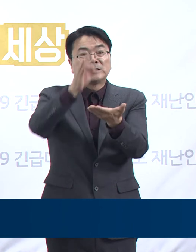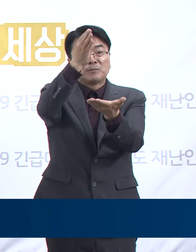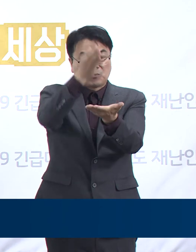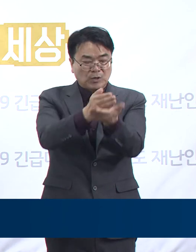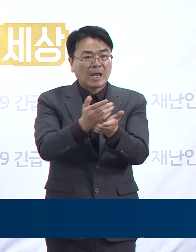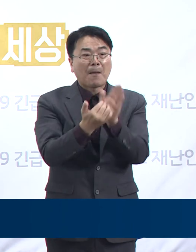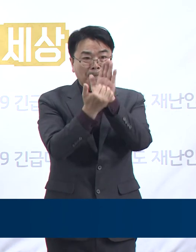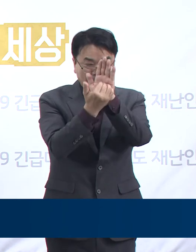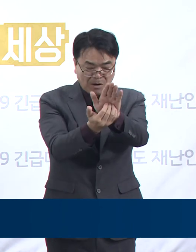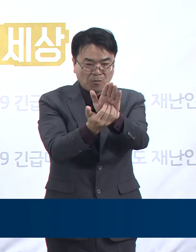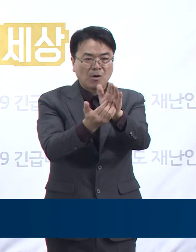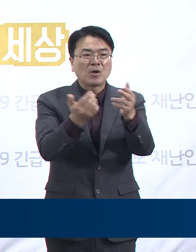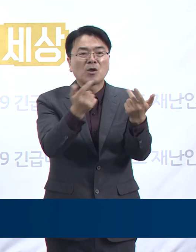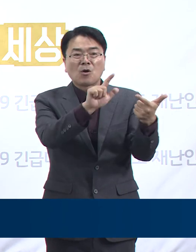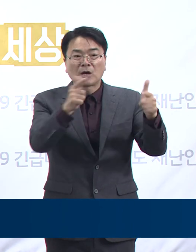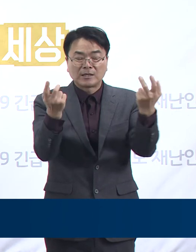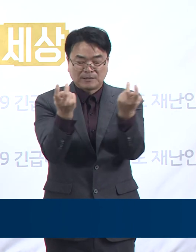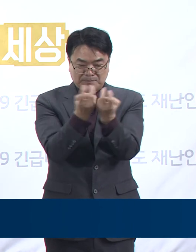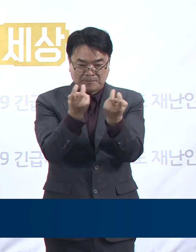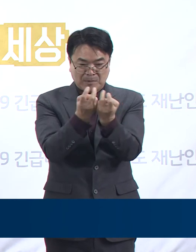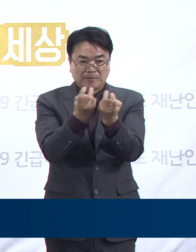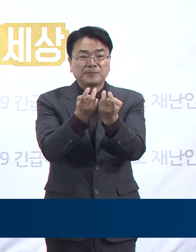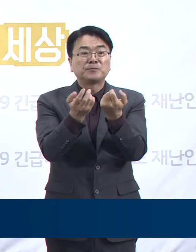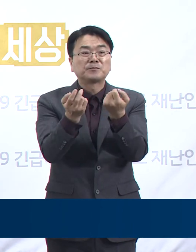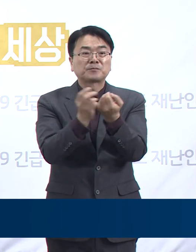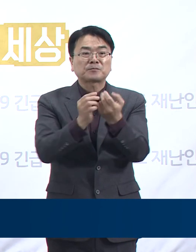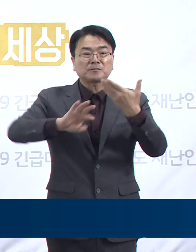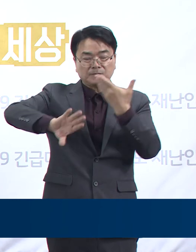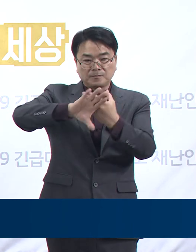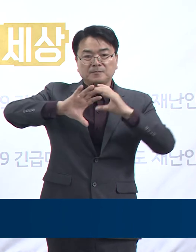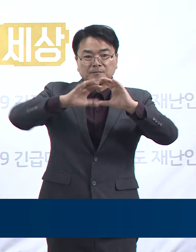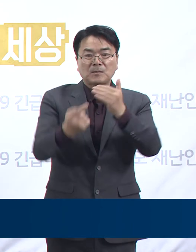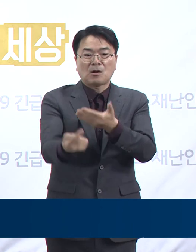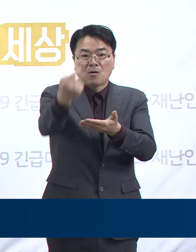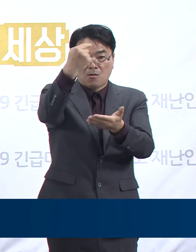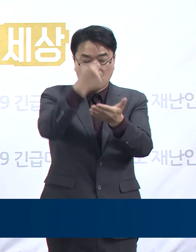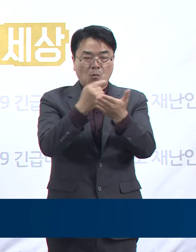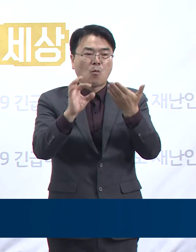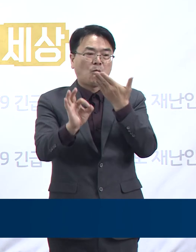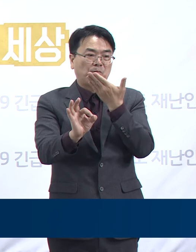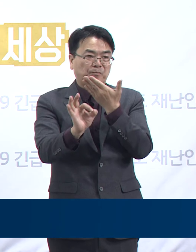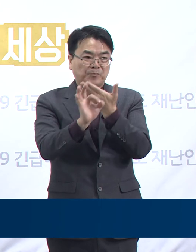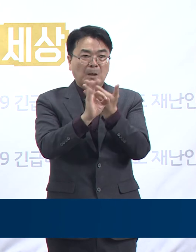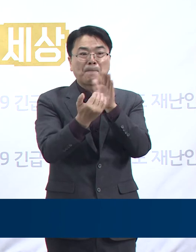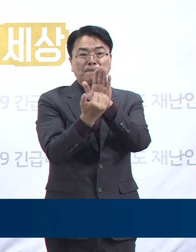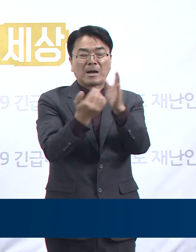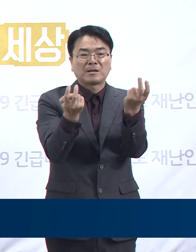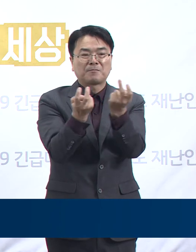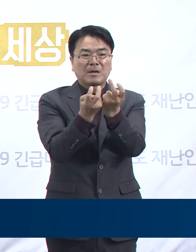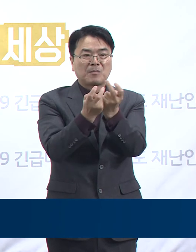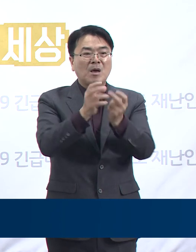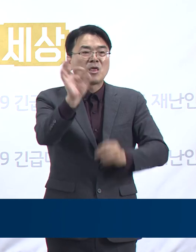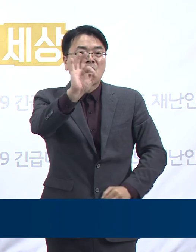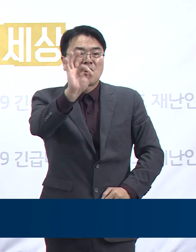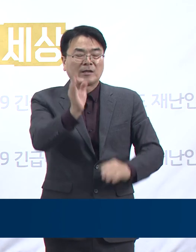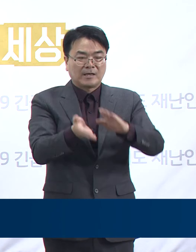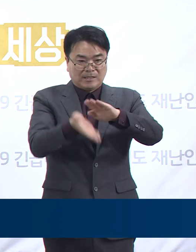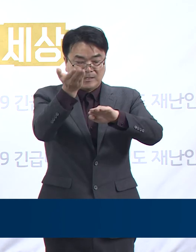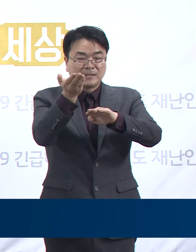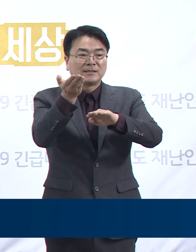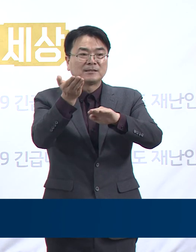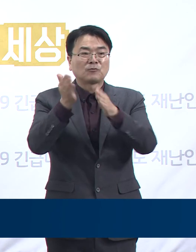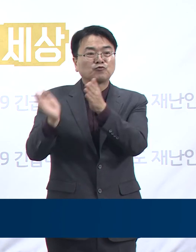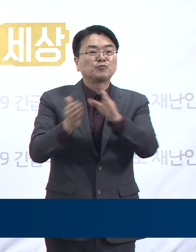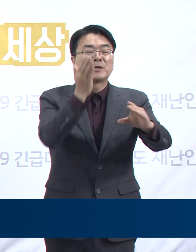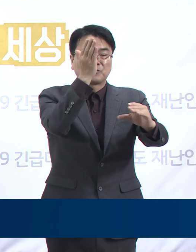방지를 위해서 해외입국자 전용 공항버스를 10개 노선 운영할 계획입니다. 실내